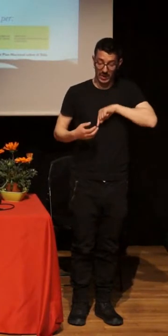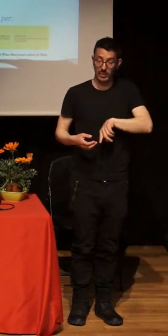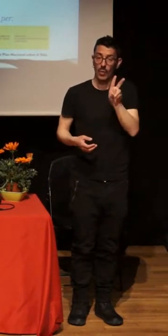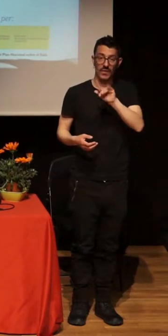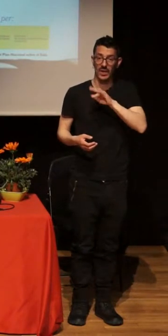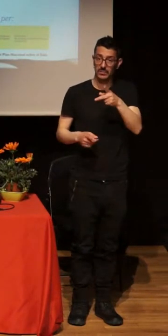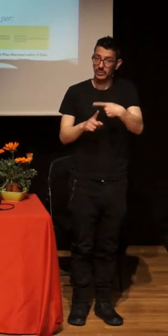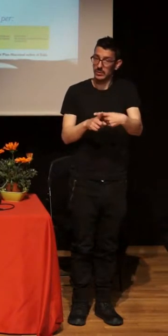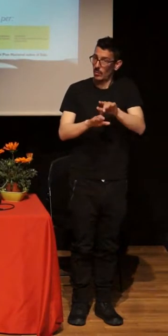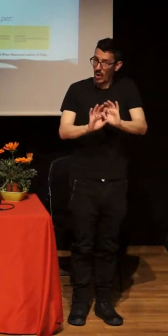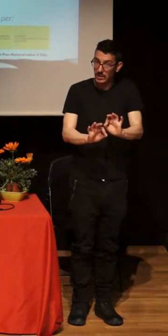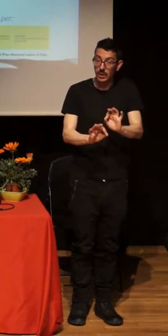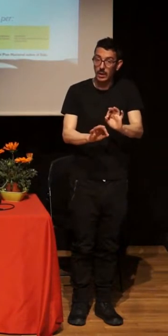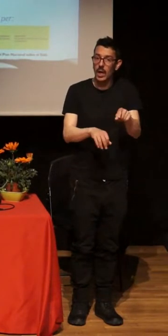sistemática, ¿no?